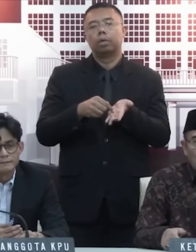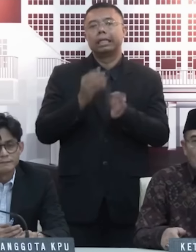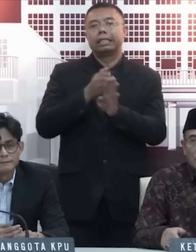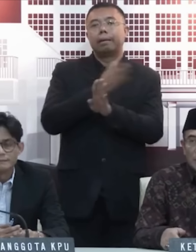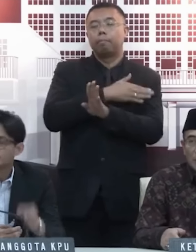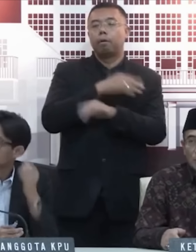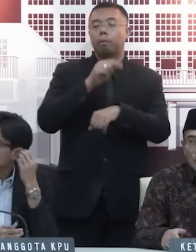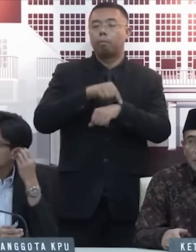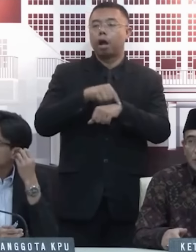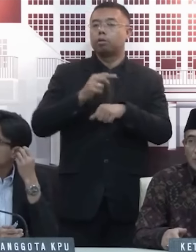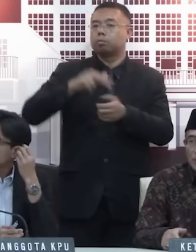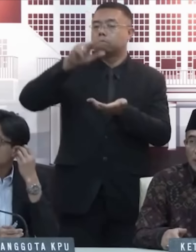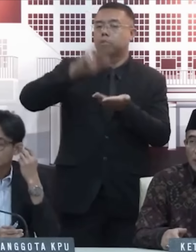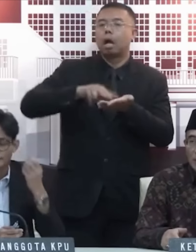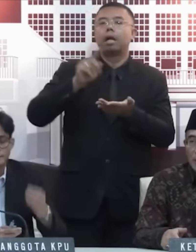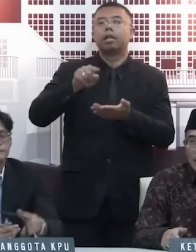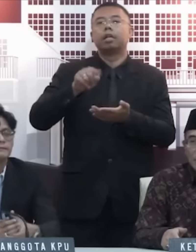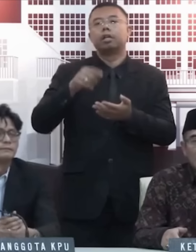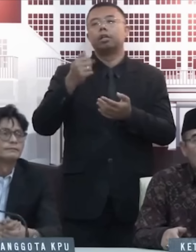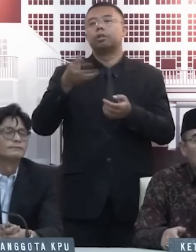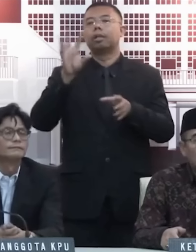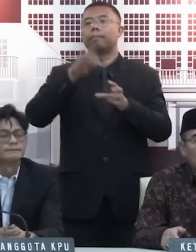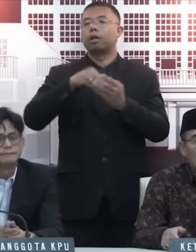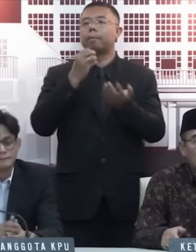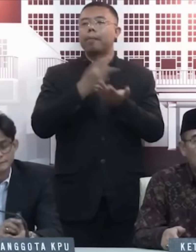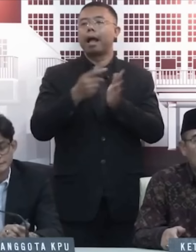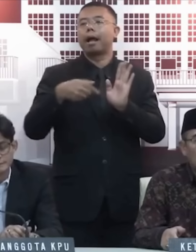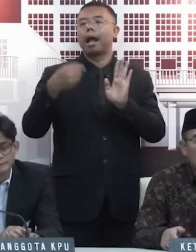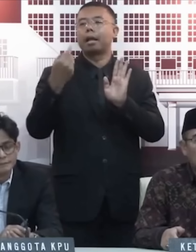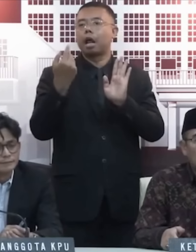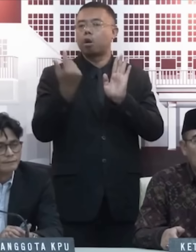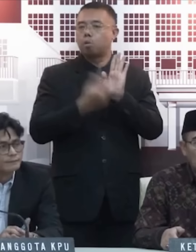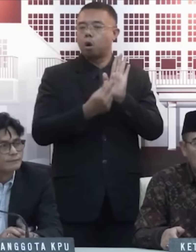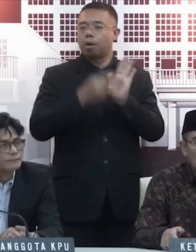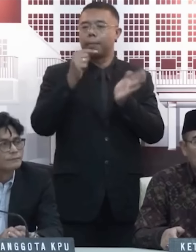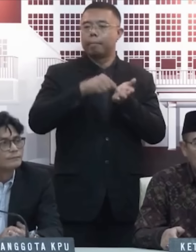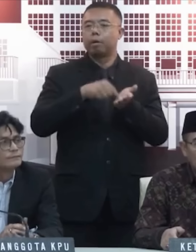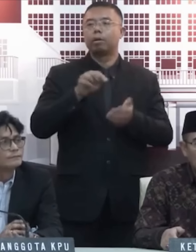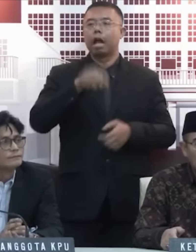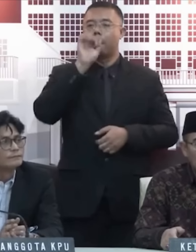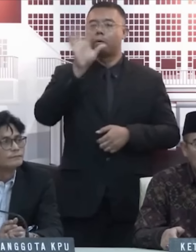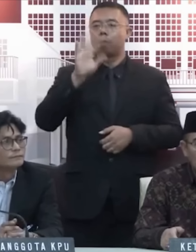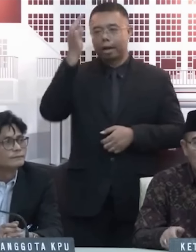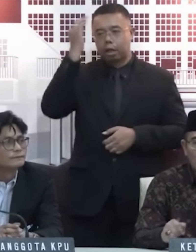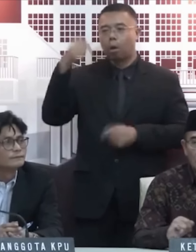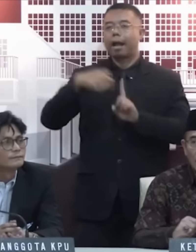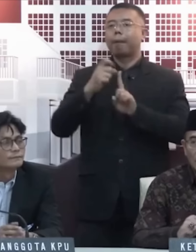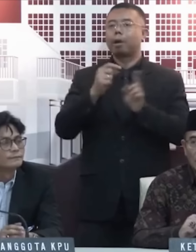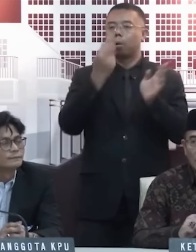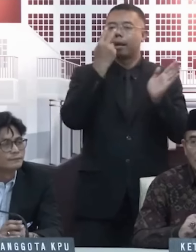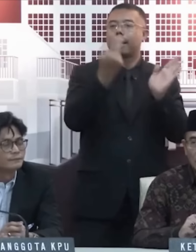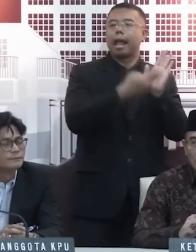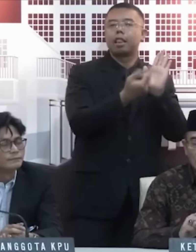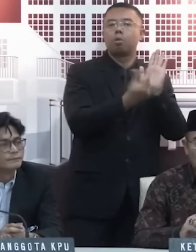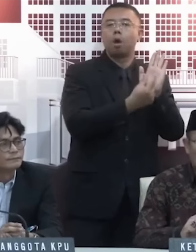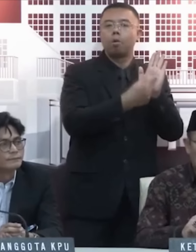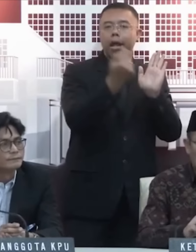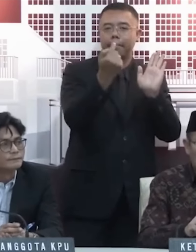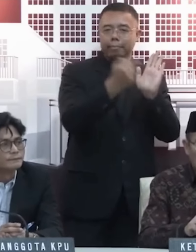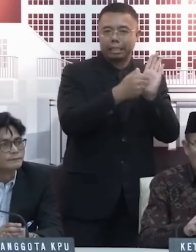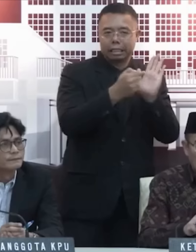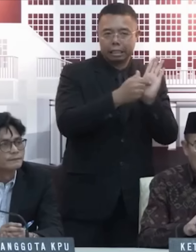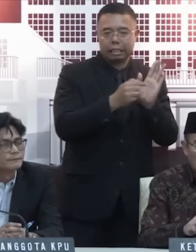sebelum waktu yang ditentukan, itu masuk kategori pidana pemilu. Itu yang ngomong bukan Ketua KPU, undang-undang pemilu.